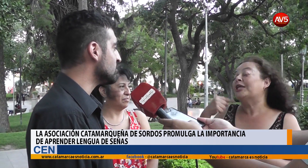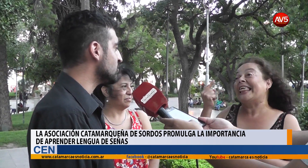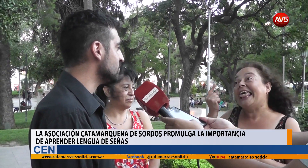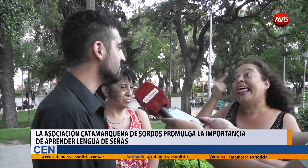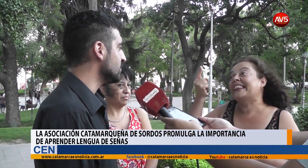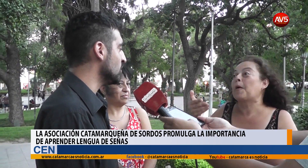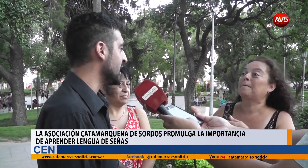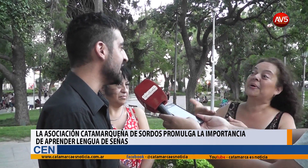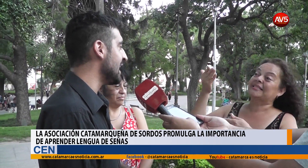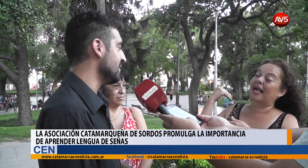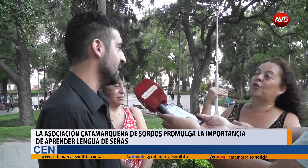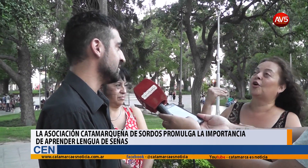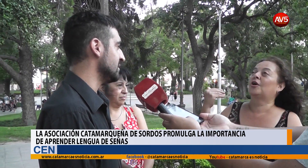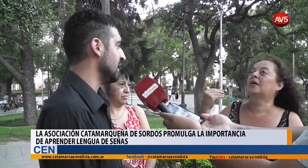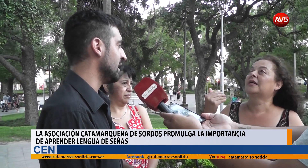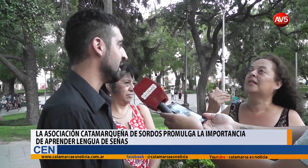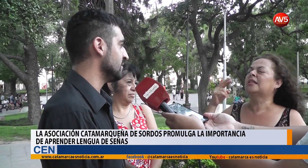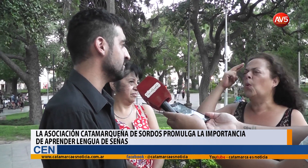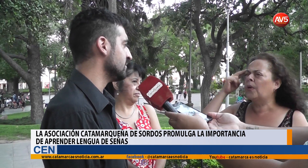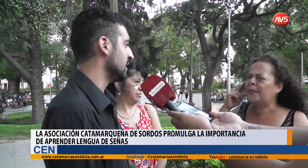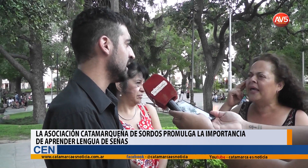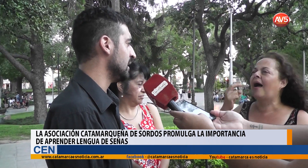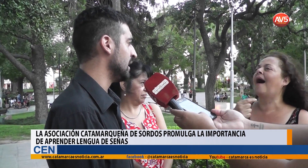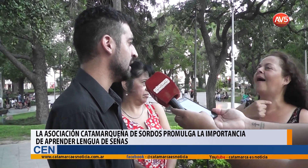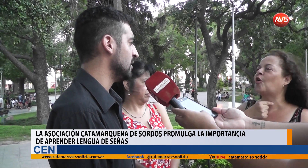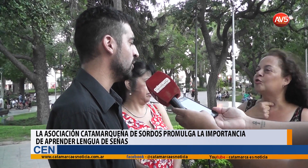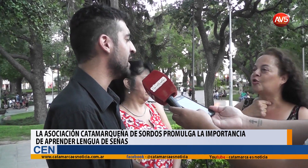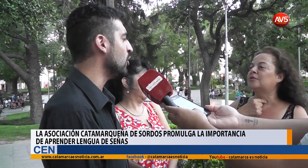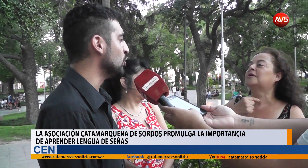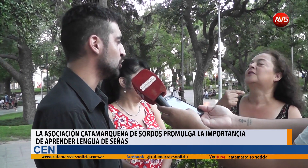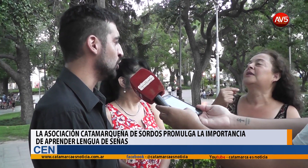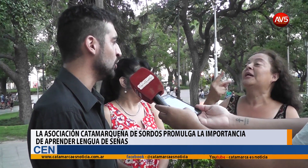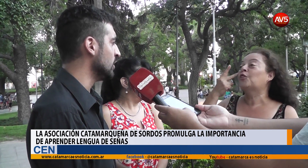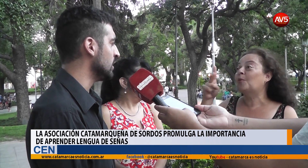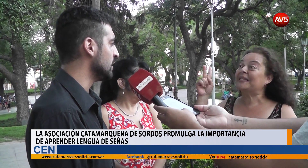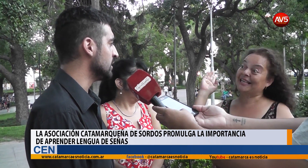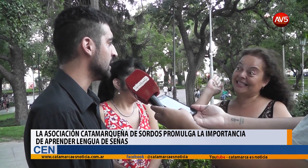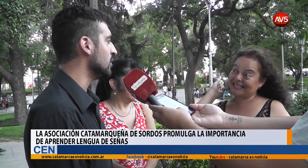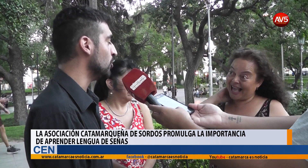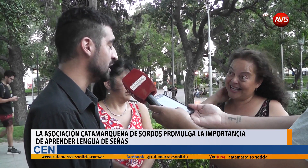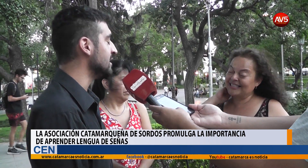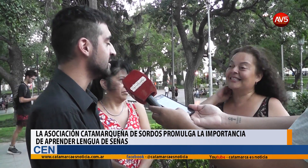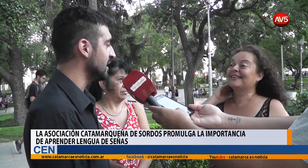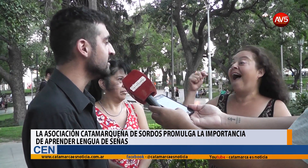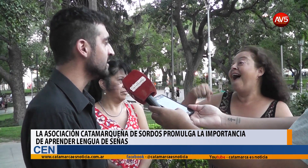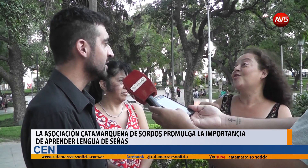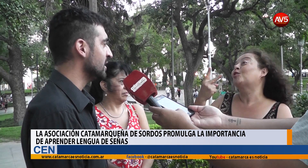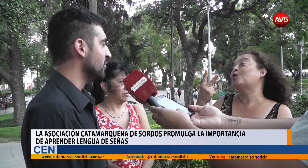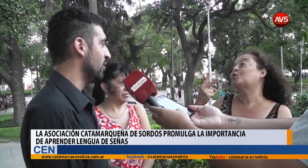Sí, nuestra idea hace, en el 9 de agosto del 2016, bueno,